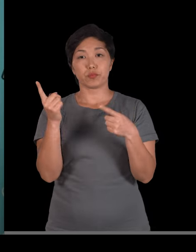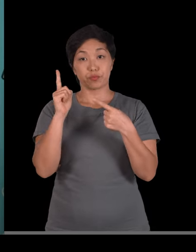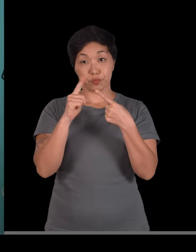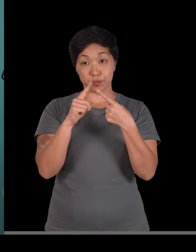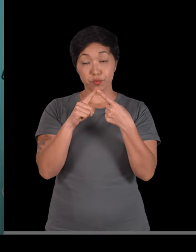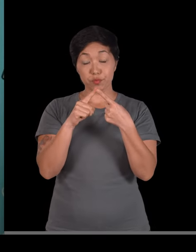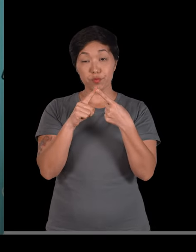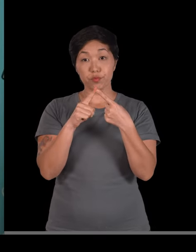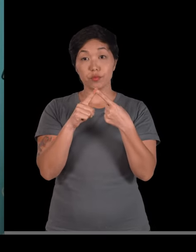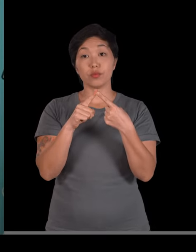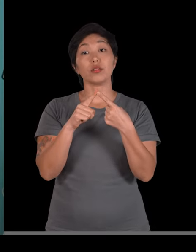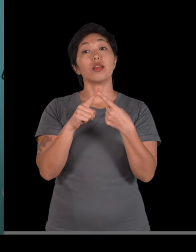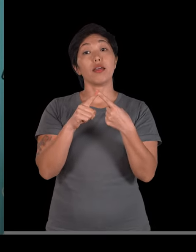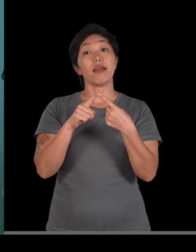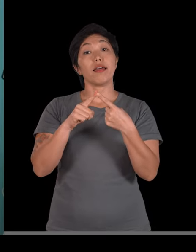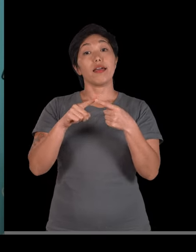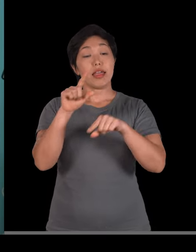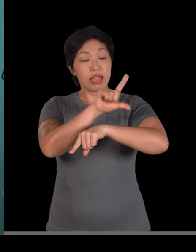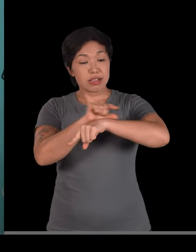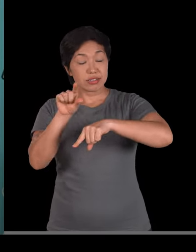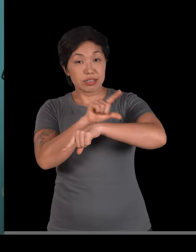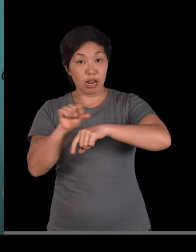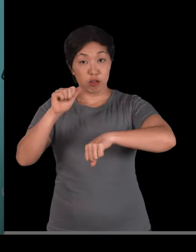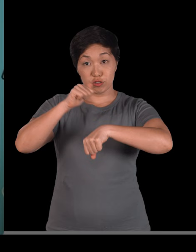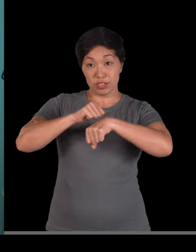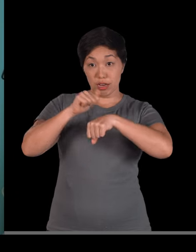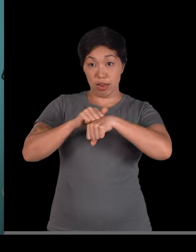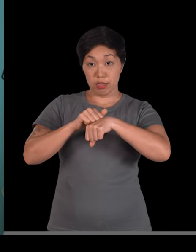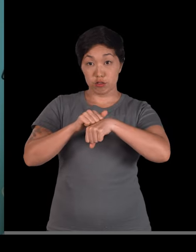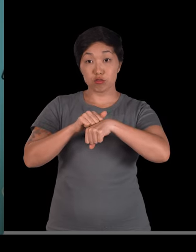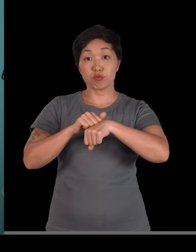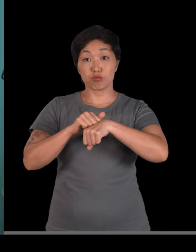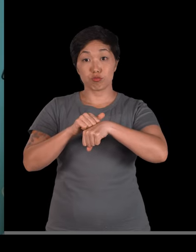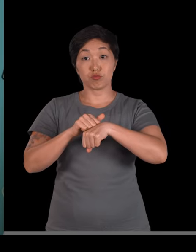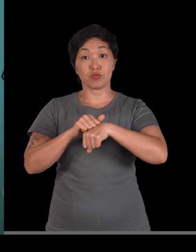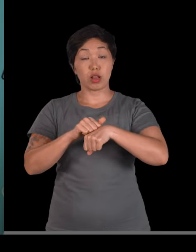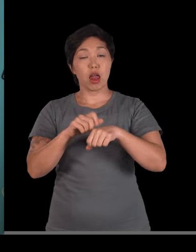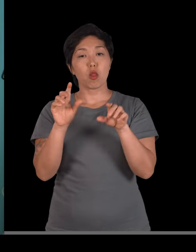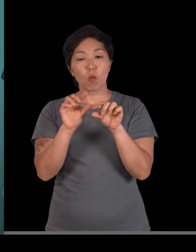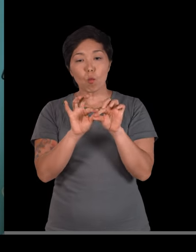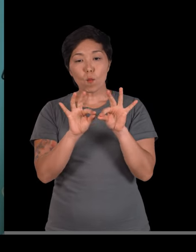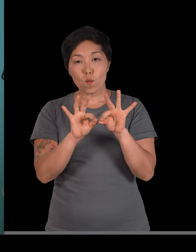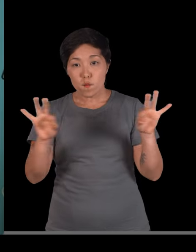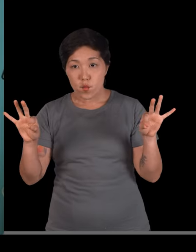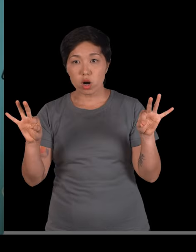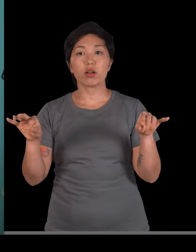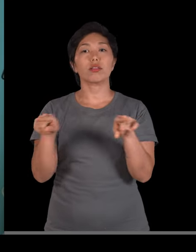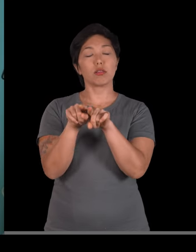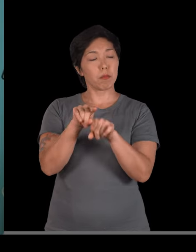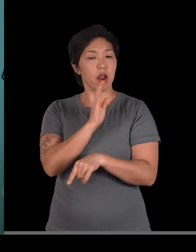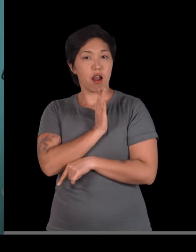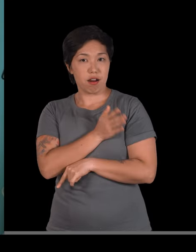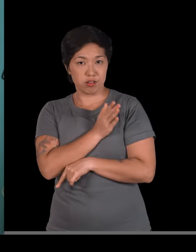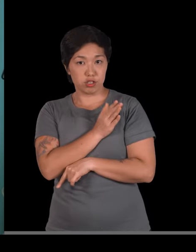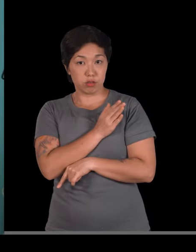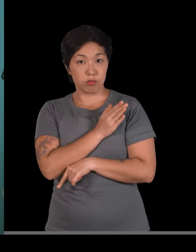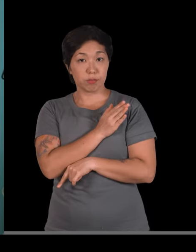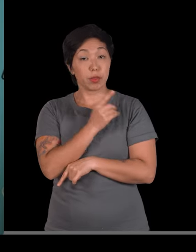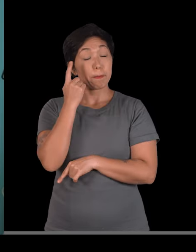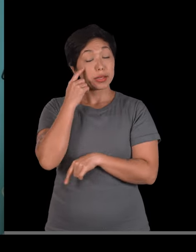Músculo estriado esquelético. Músculo liso. E músculo estriado cardíaco. Ligado à locomoção. Eu estou